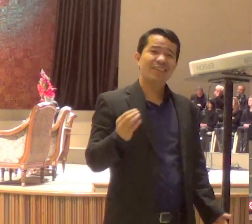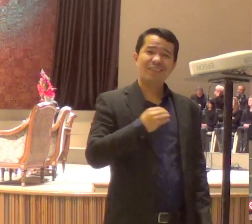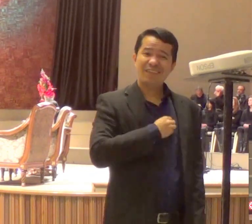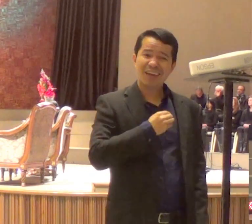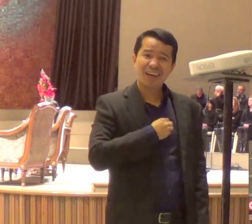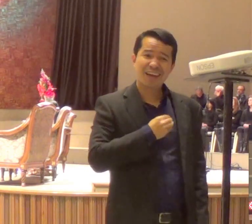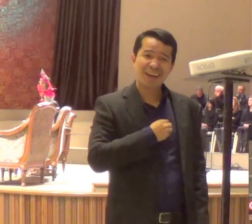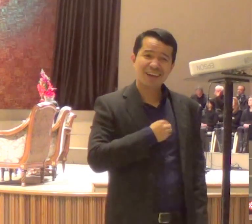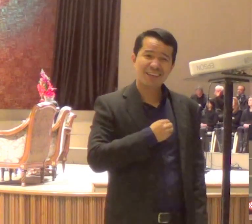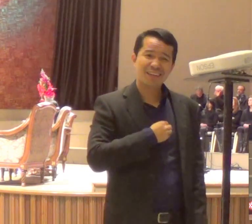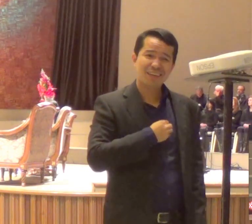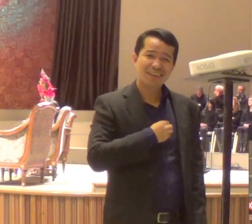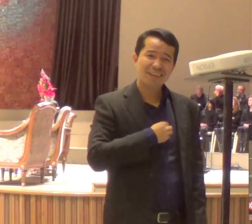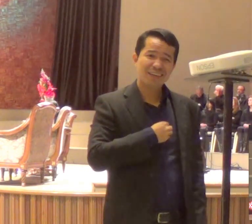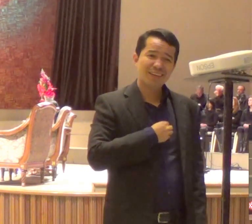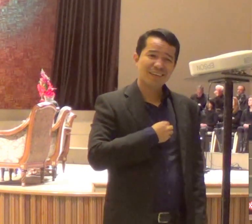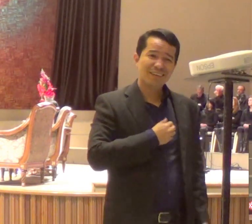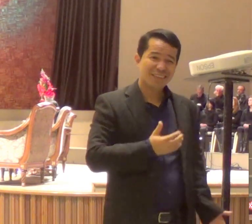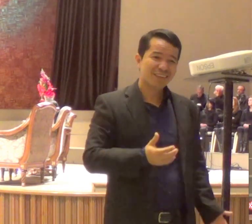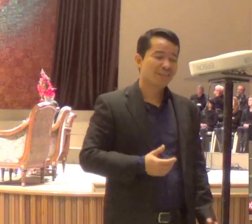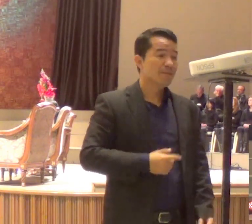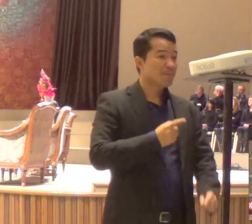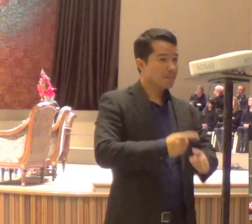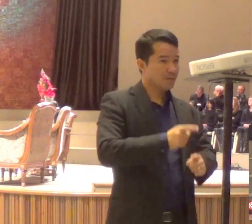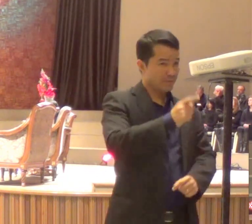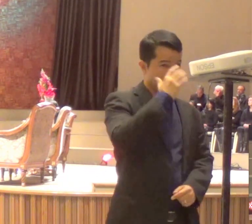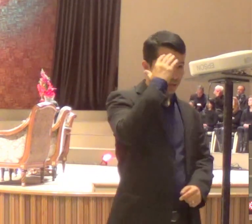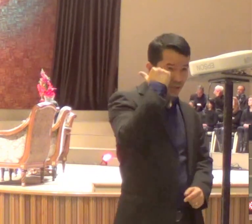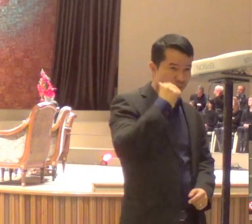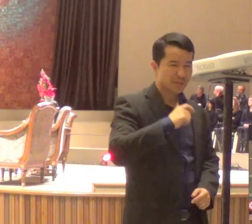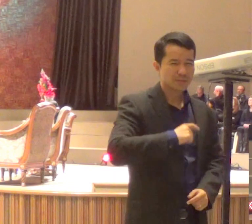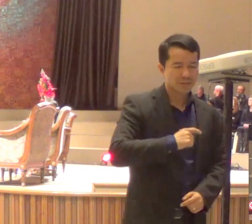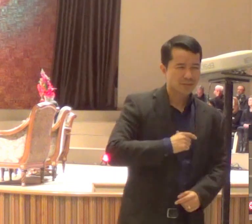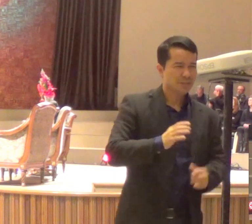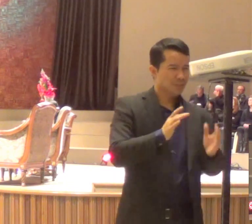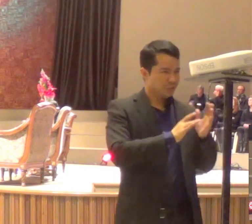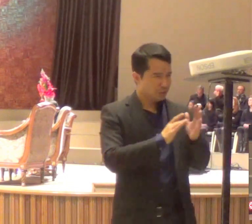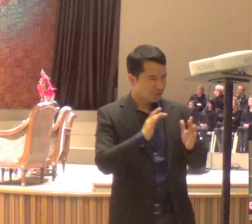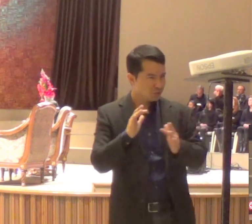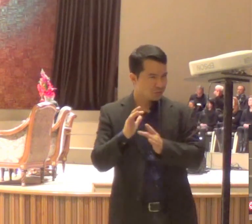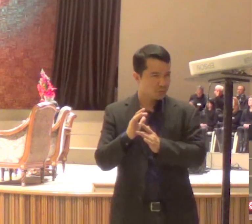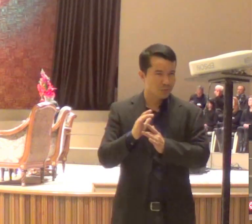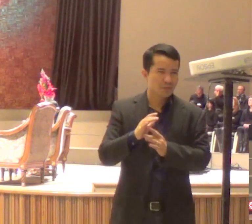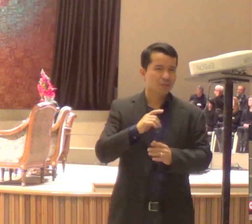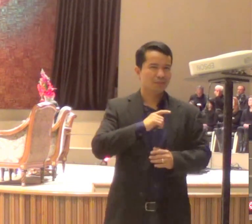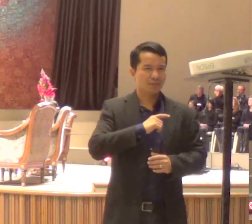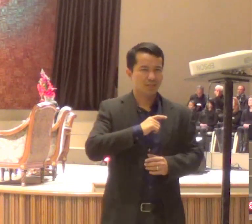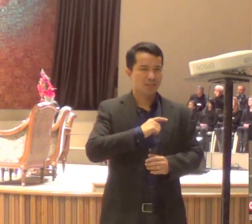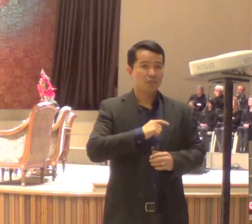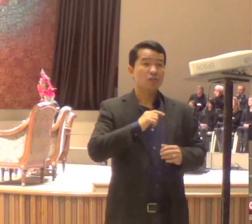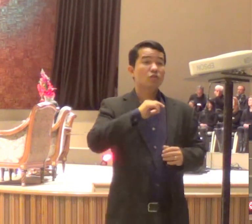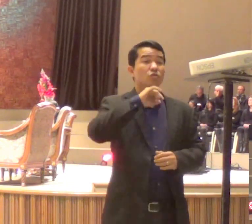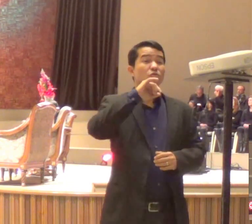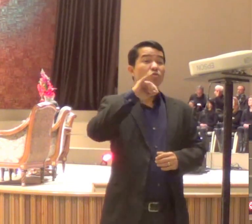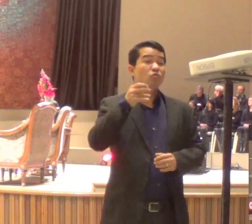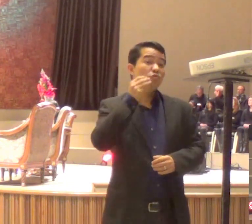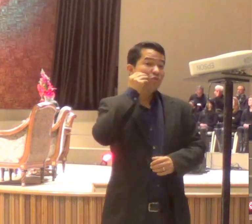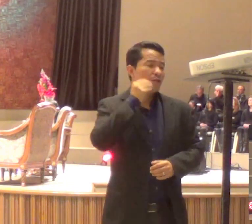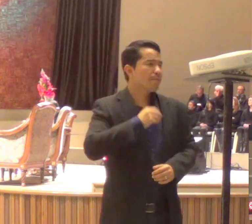quando Jesus chegou, lá no Getsemane, e Judas chegou, e deu aquele beijo, de traidor, e os soldados, entraram